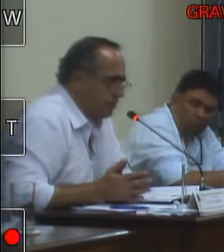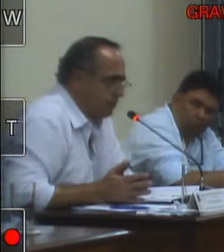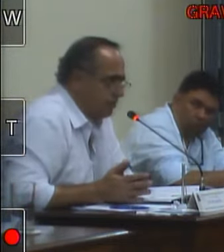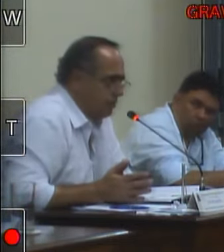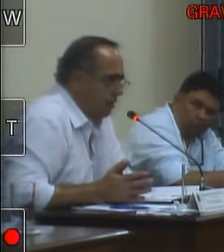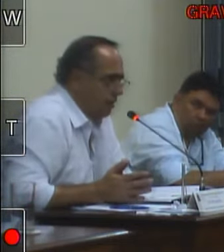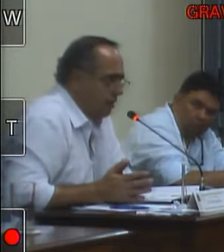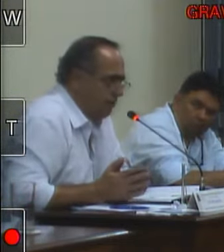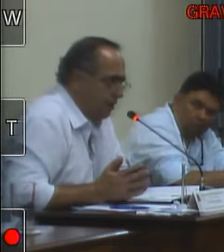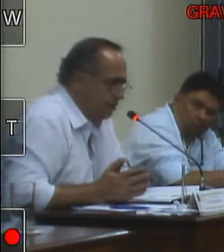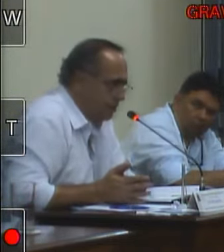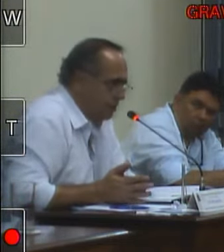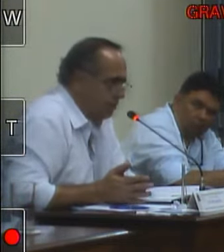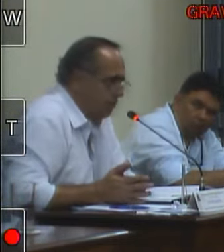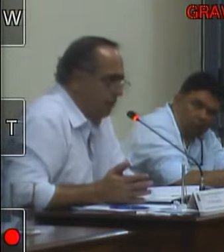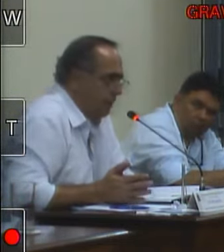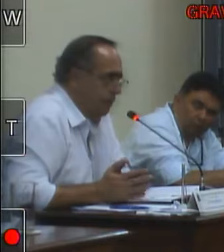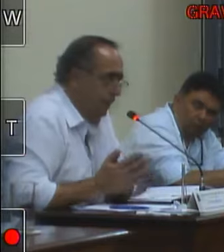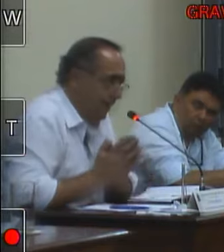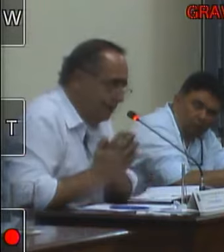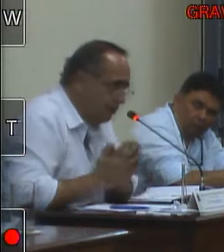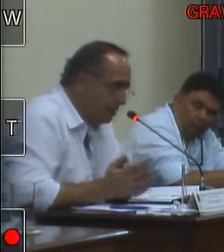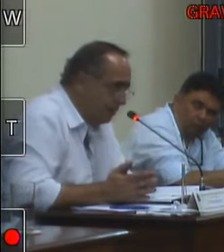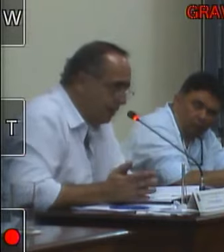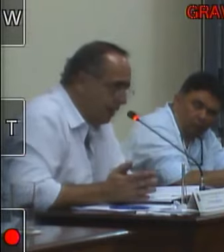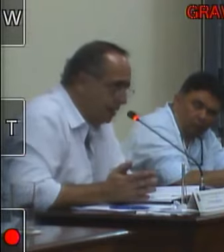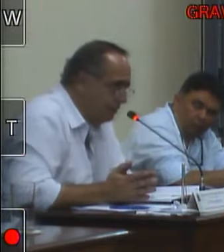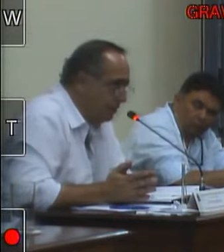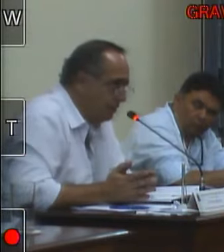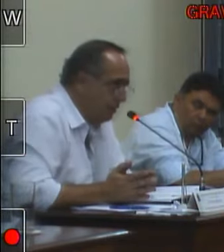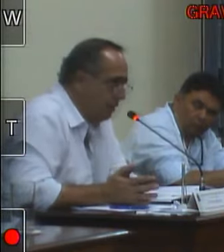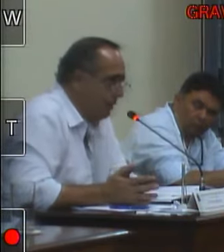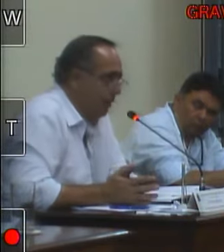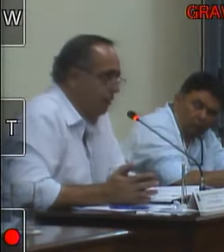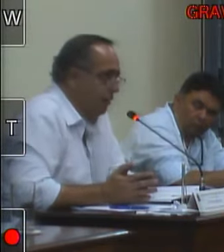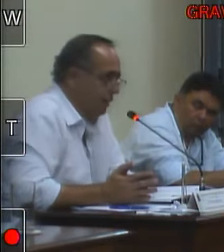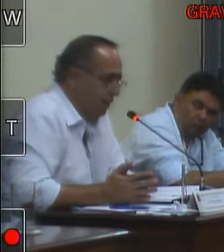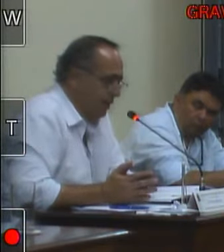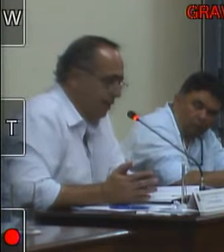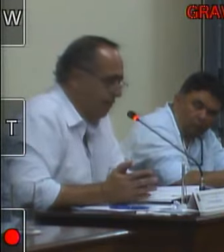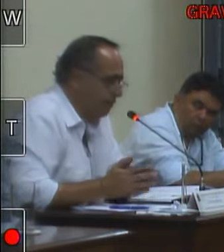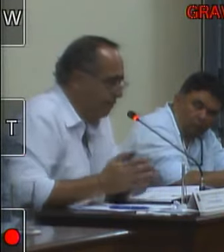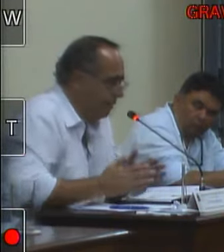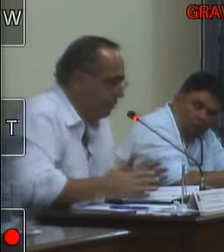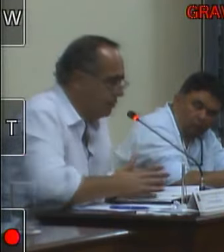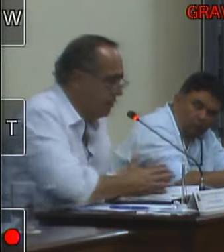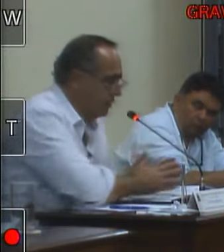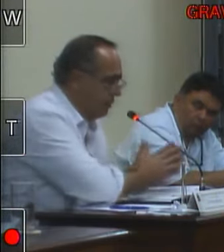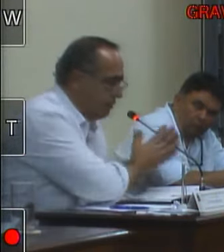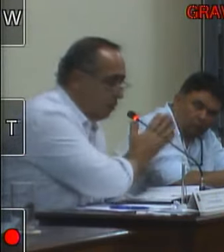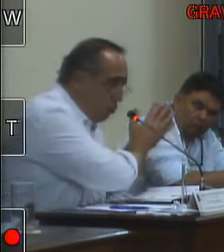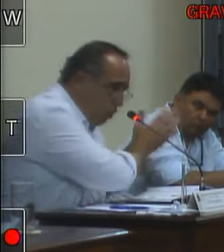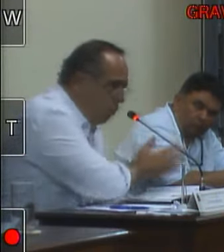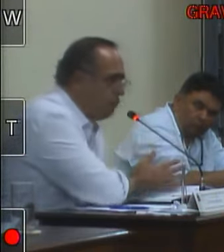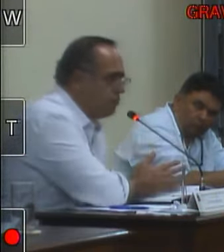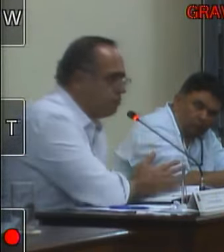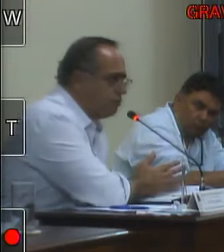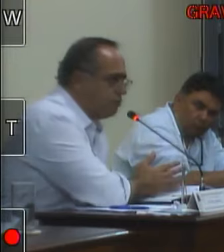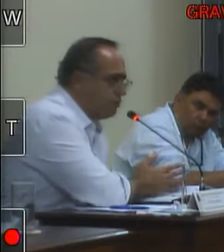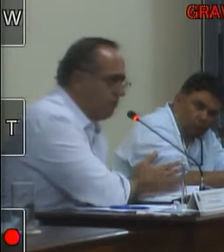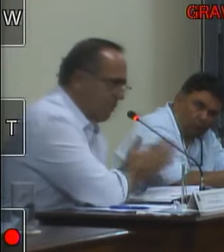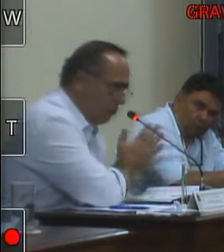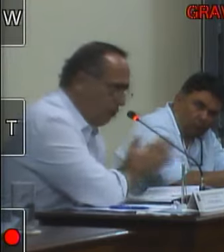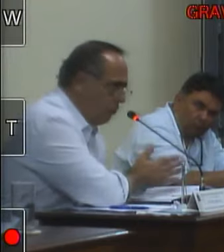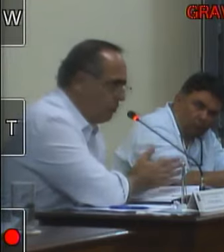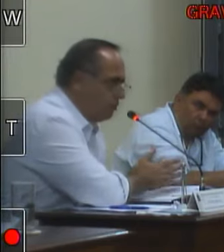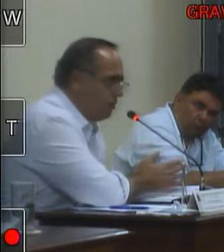um bom serviço para o município pela responsabilidade pela vamos dizer pelo compromisso